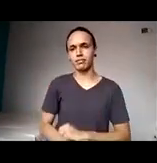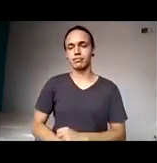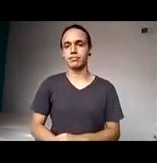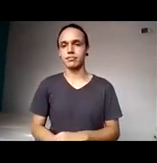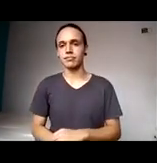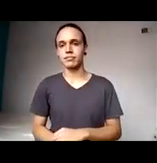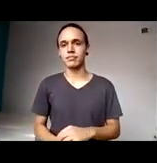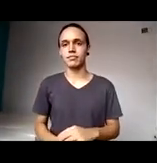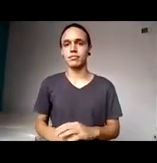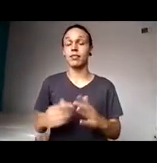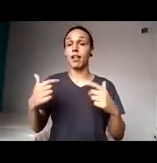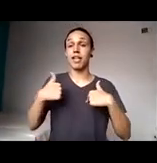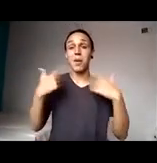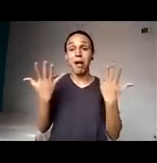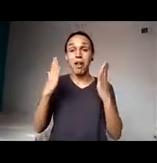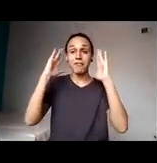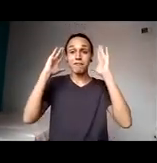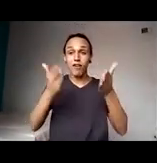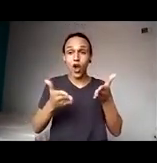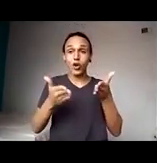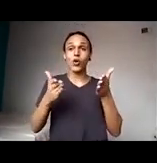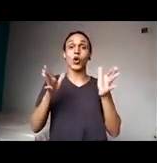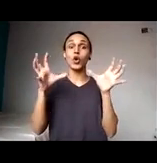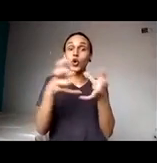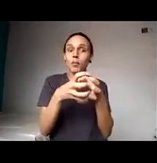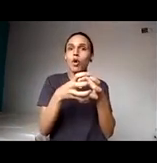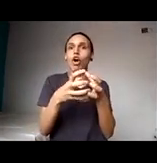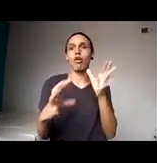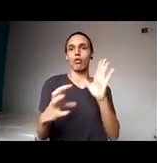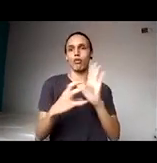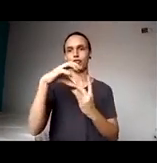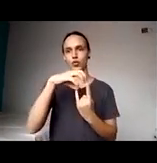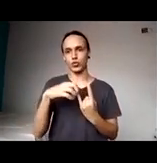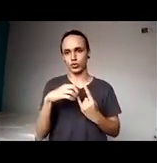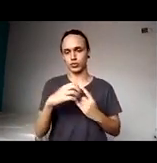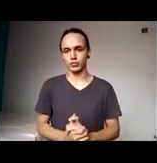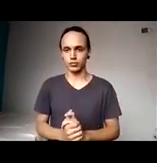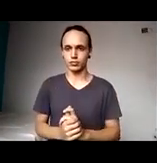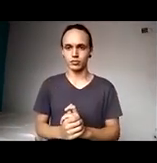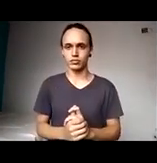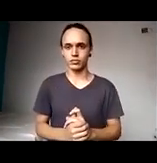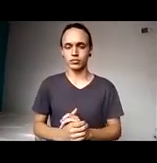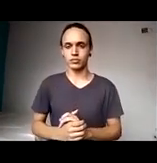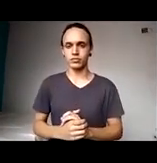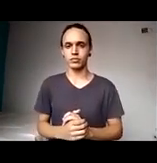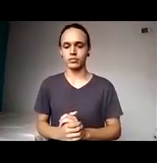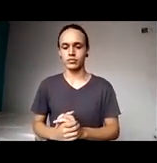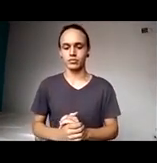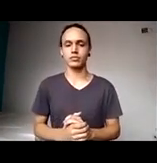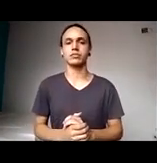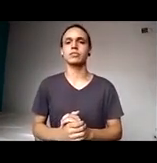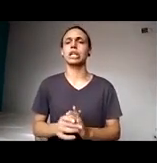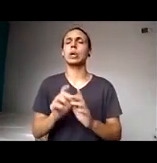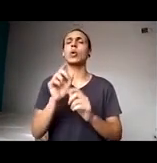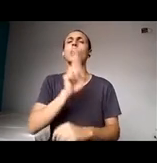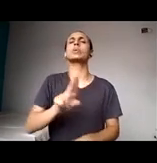vocês, eu estou falando agora especificamente das pessoas da Fiocruz, vocês utilizam uma palavra